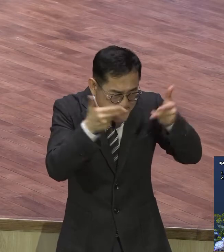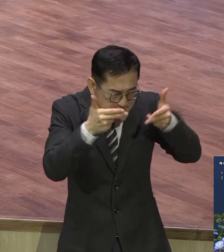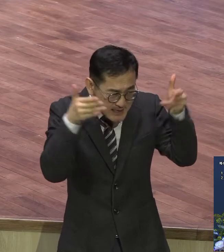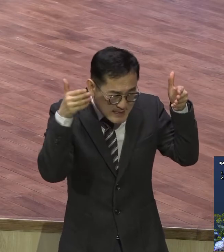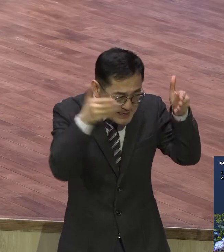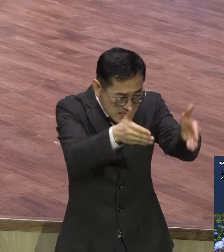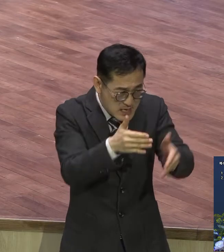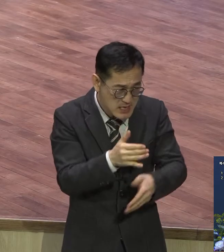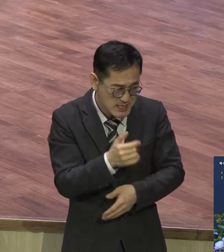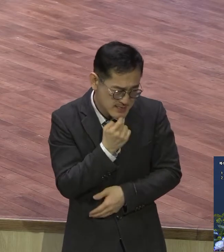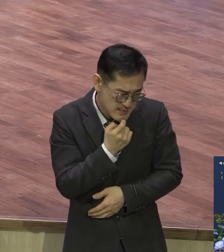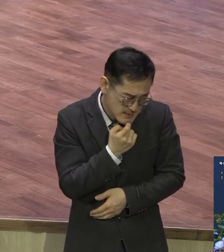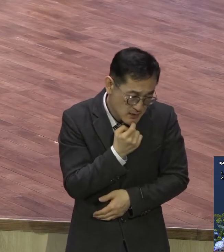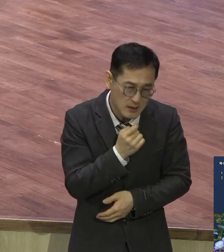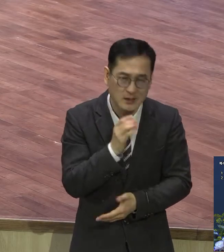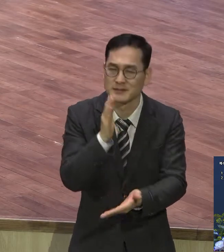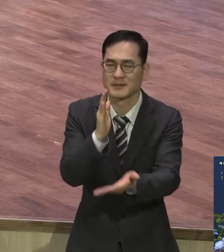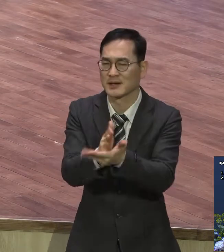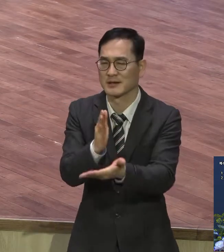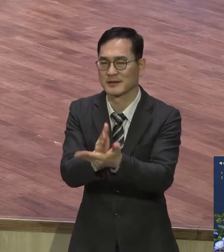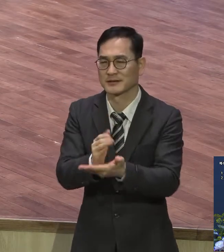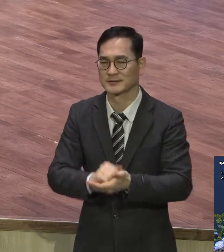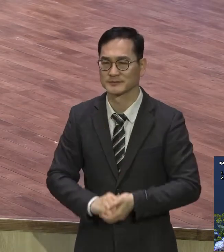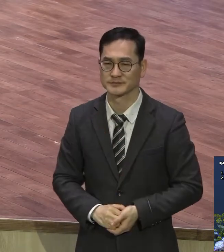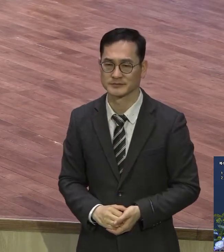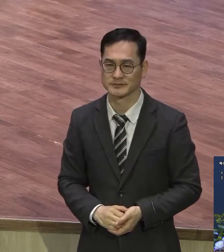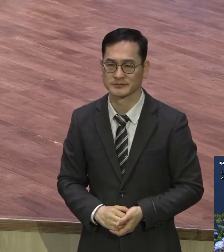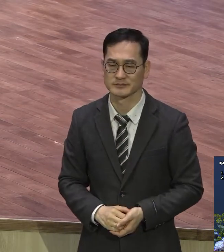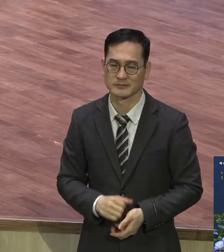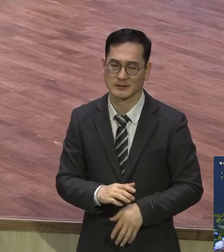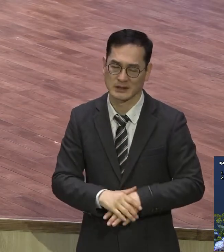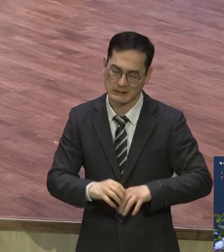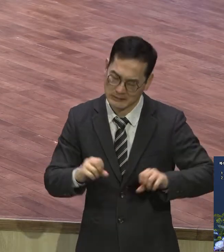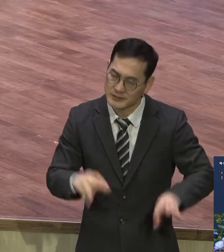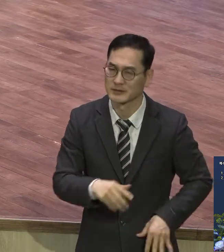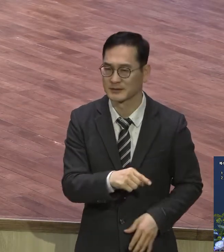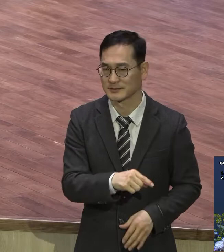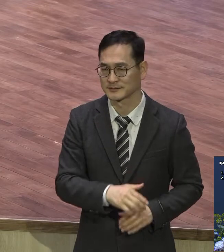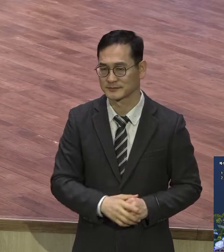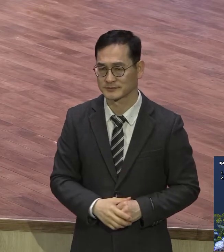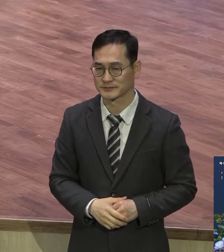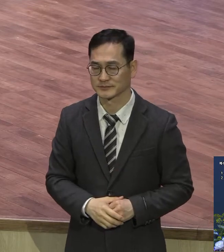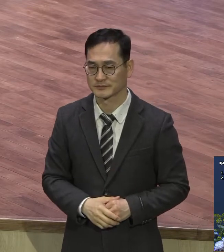인생을 허비하지 말라고요 그게 엄청난